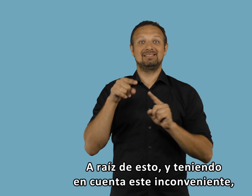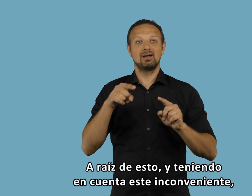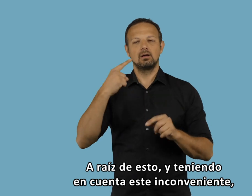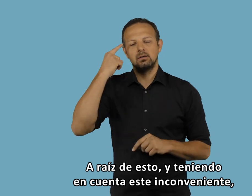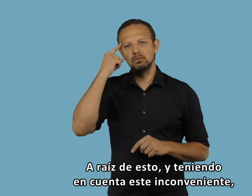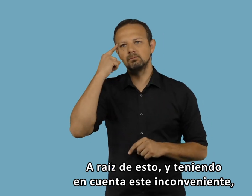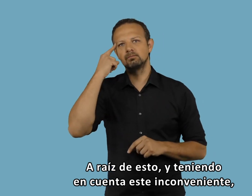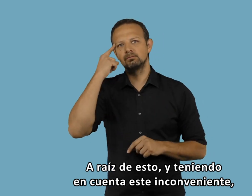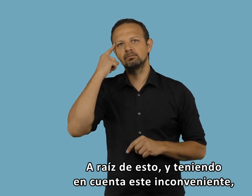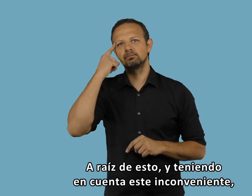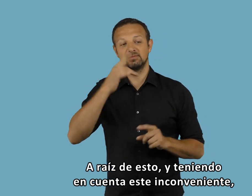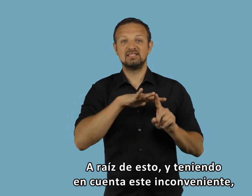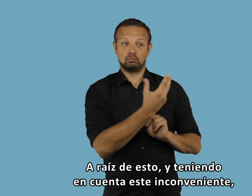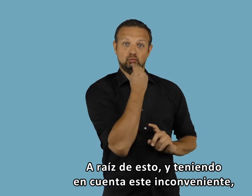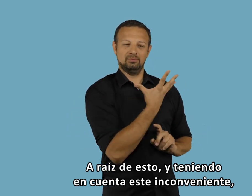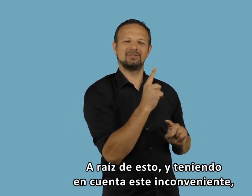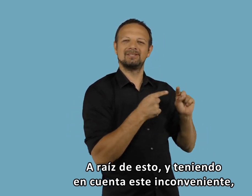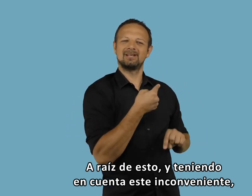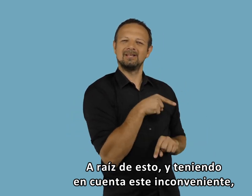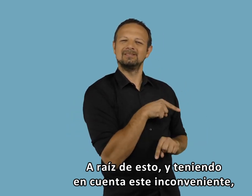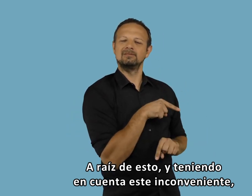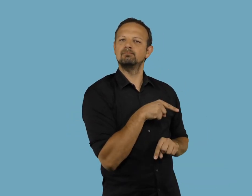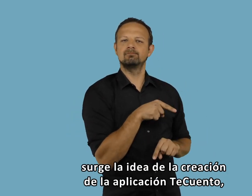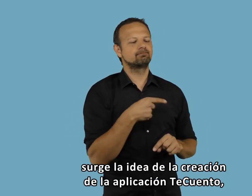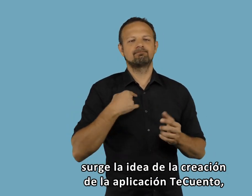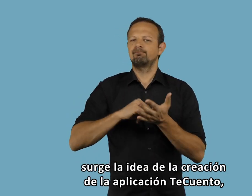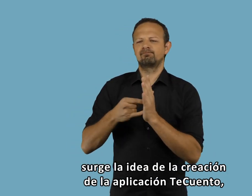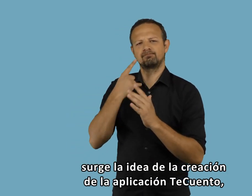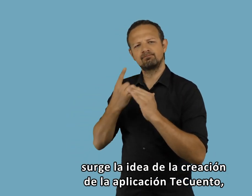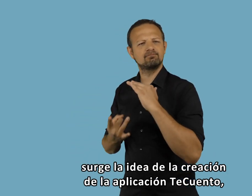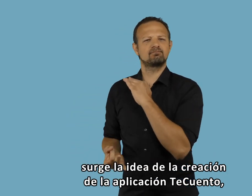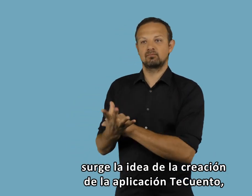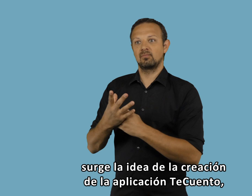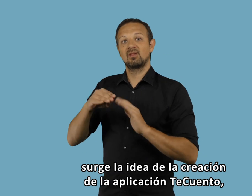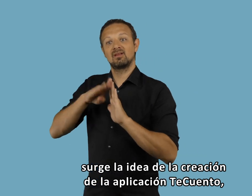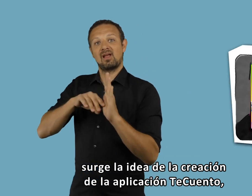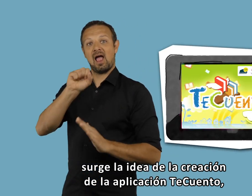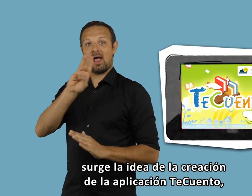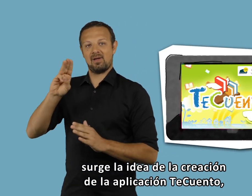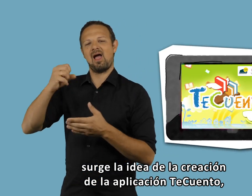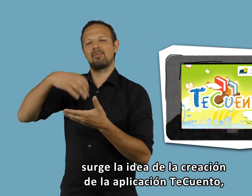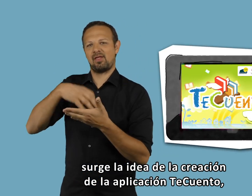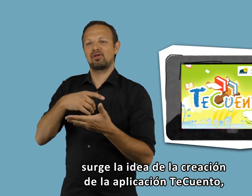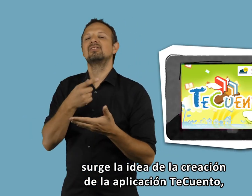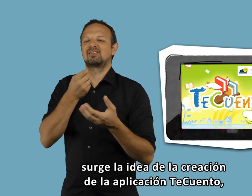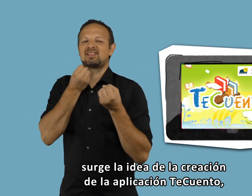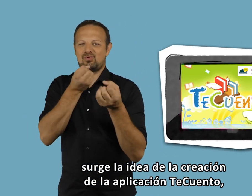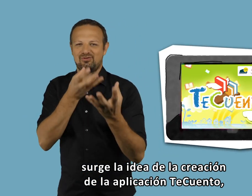A raíz de esto y teniendo en cuenta este inconveniente surge la idea de la creación de la aplicación Te Cuento, que permite